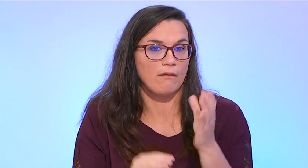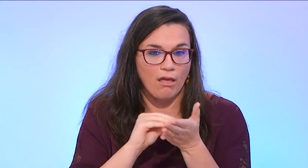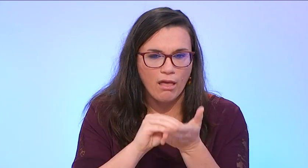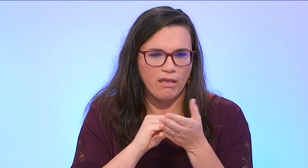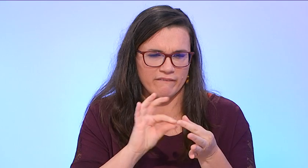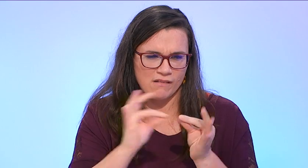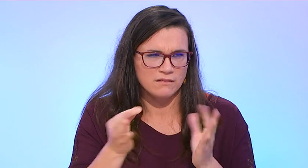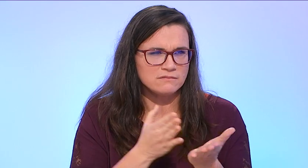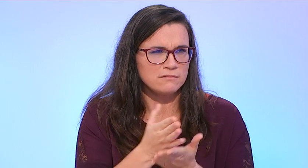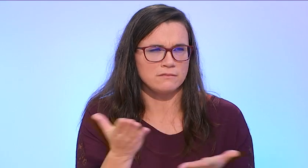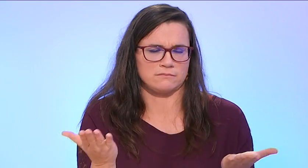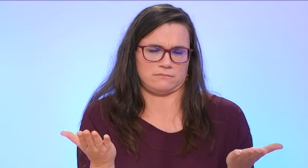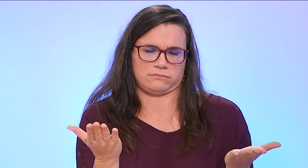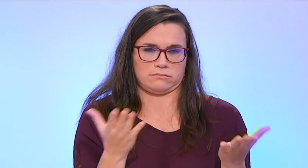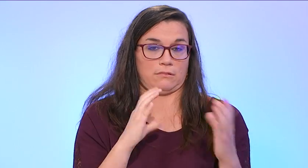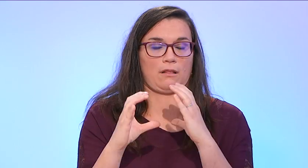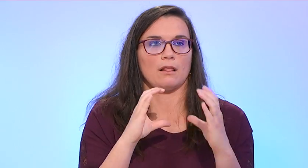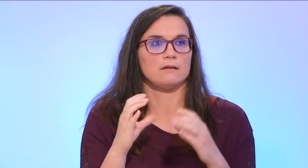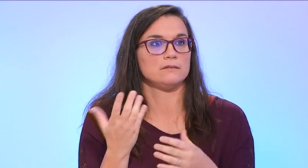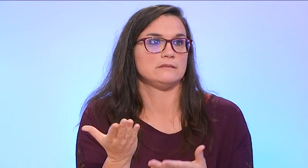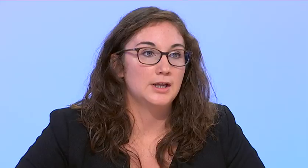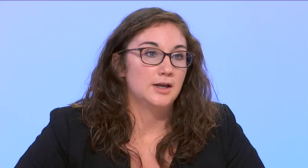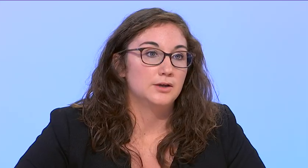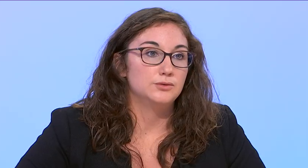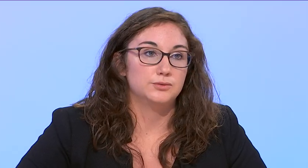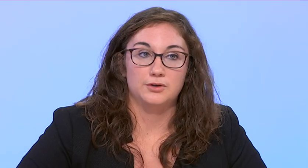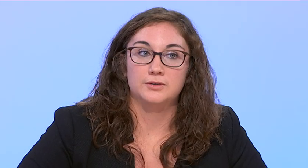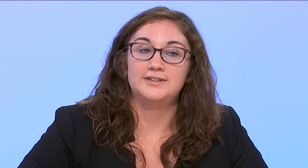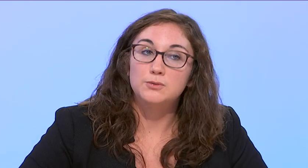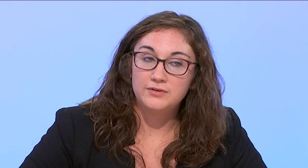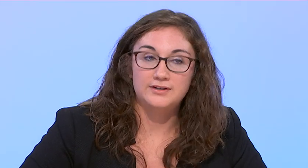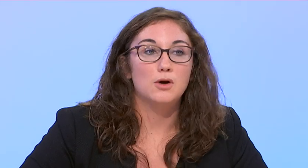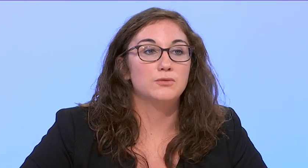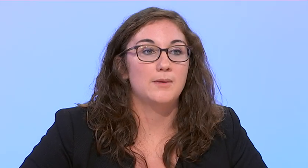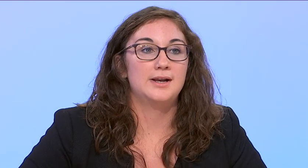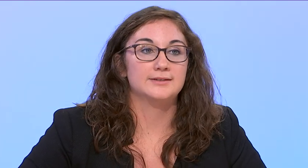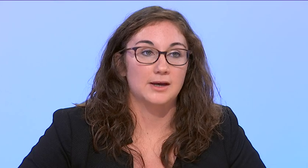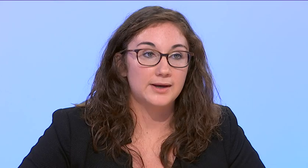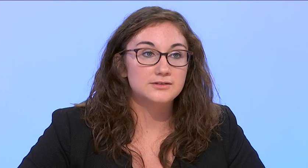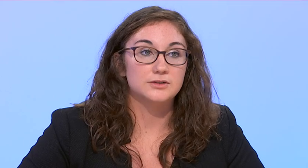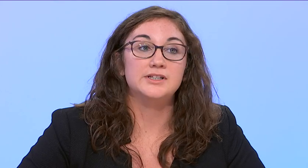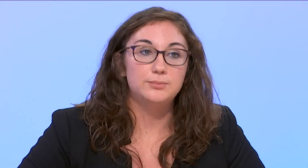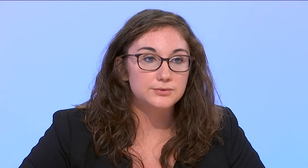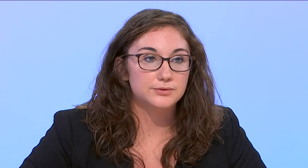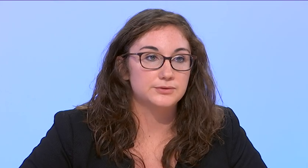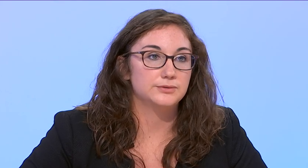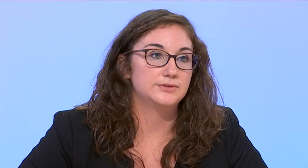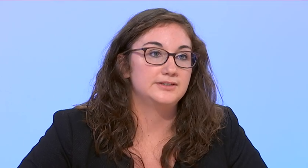vraiment en difficulté de communication. Donc, dès qu'on fait, dès lors qu'on fait appel à interprète, il n'y a plus cette